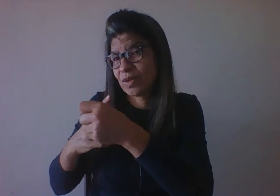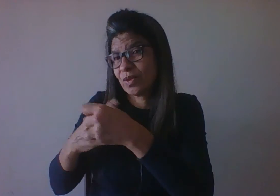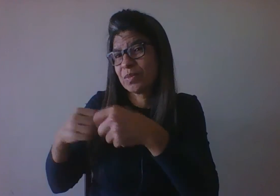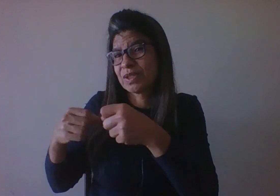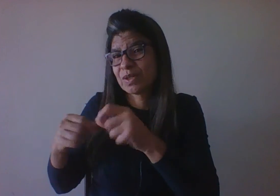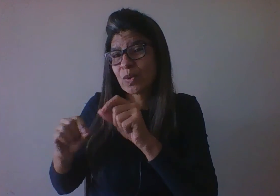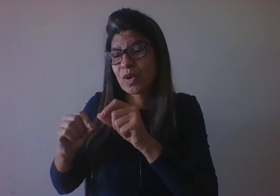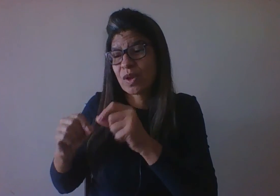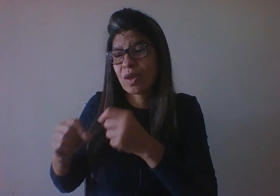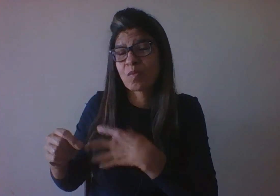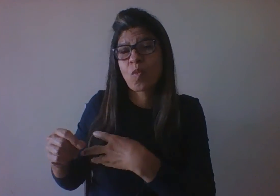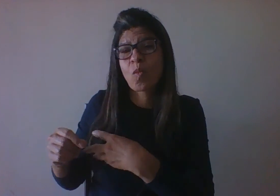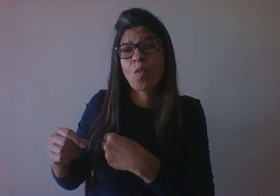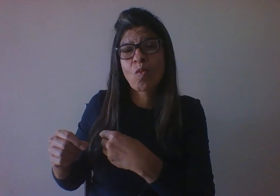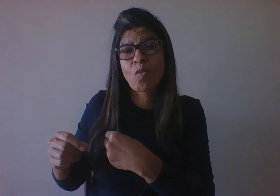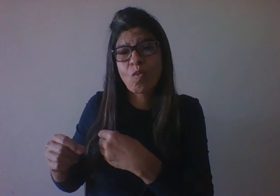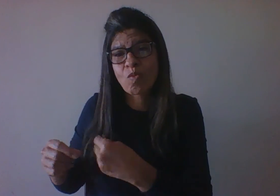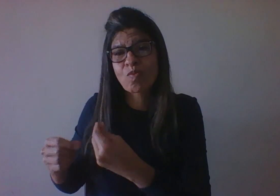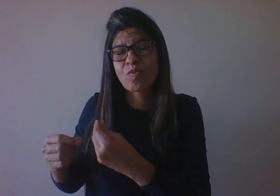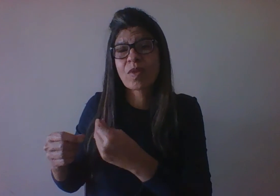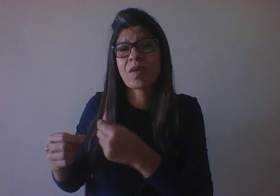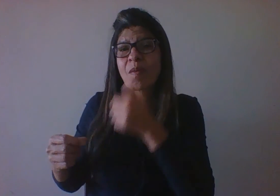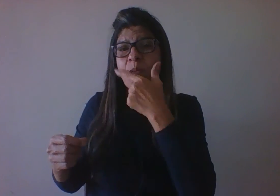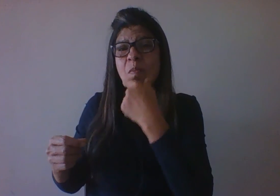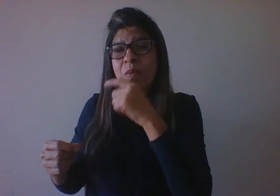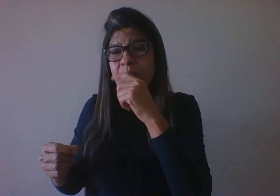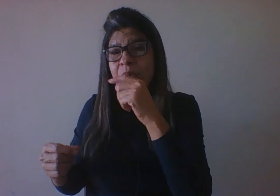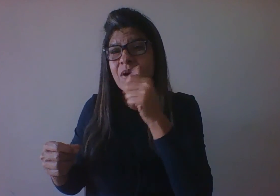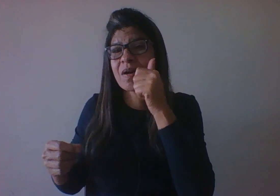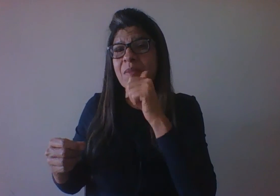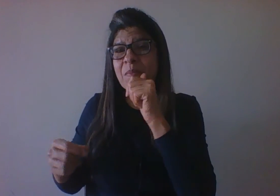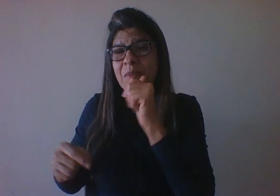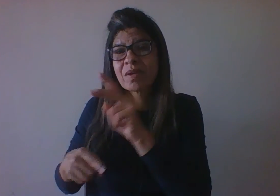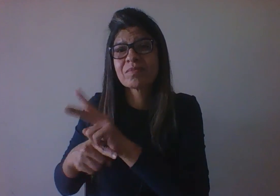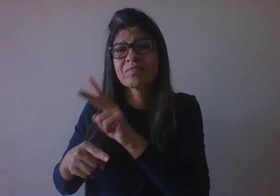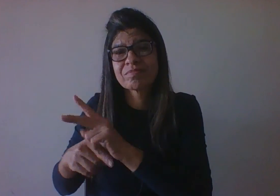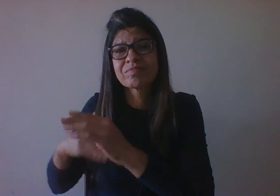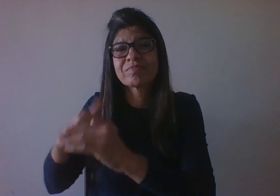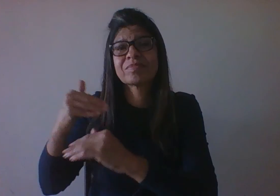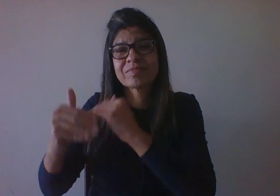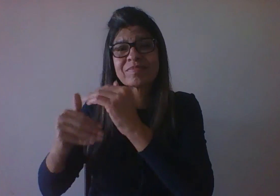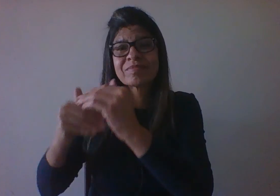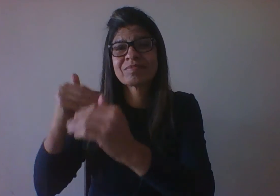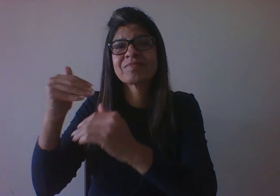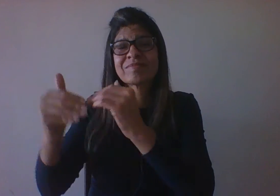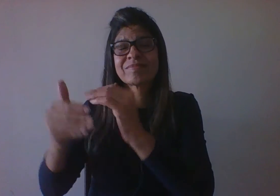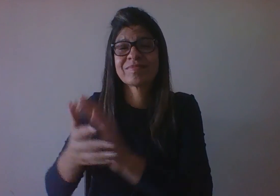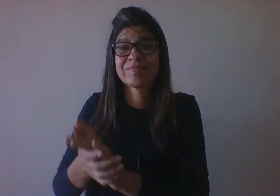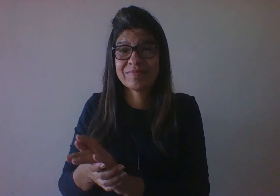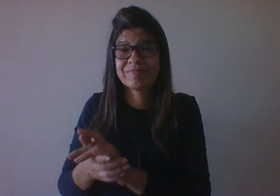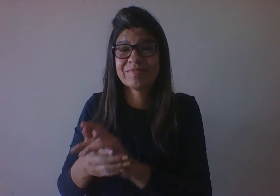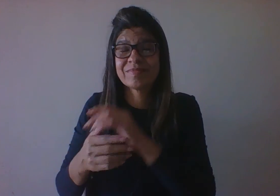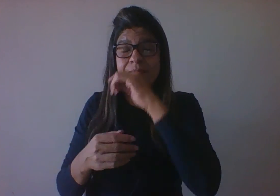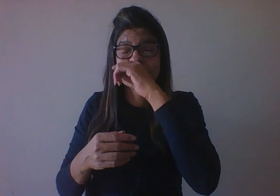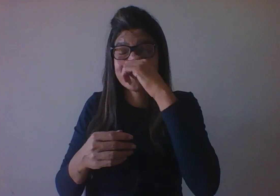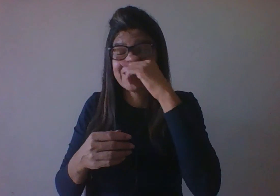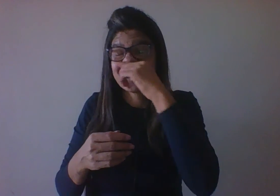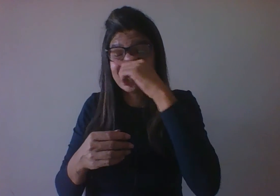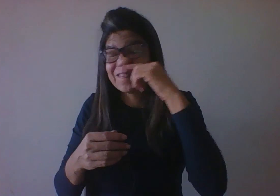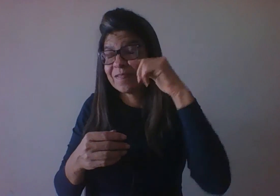cuidado, para que ele se desenvolva. Vou tentar de novo fazer uma analogia com uma vaca. Vocês já viram